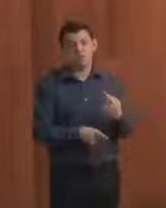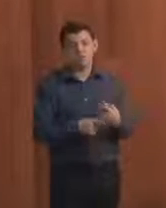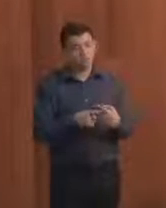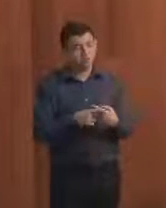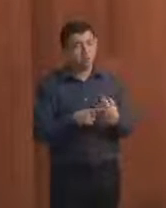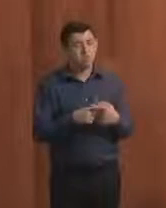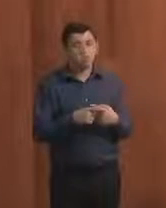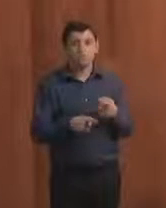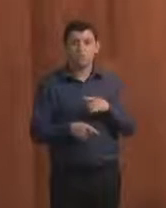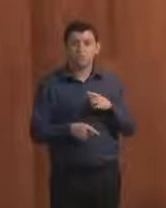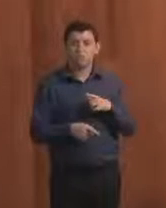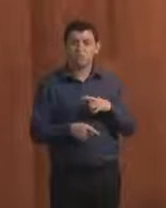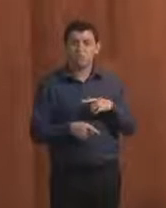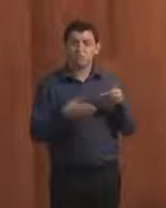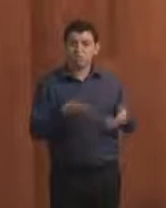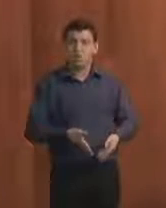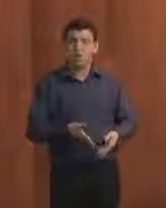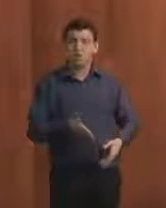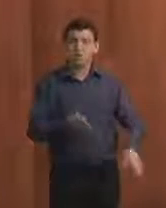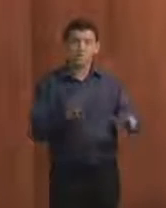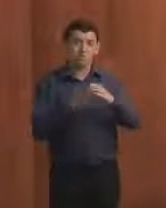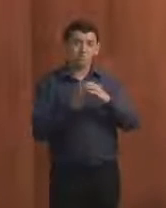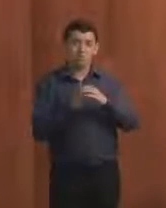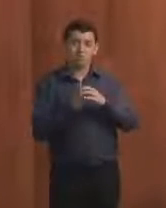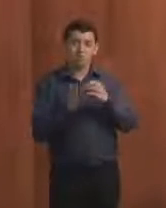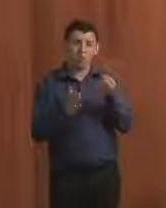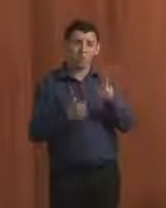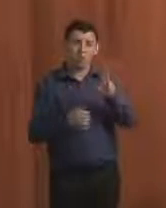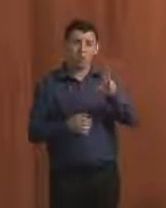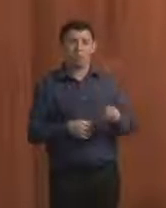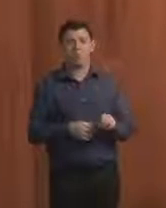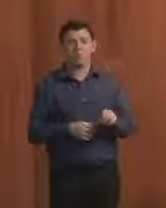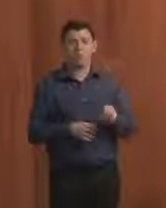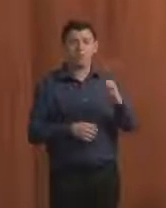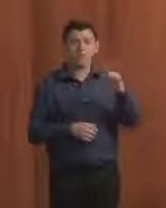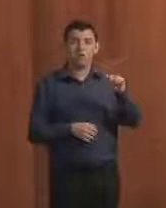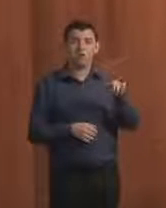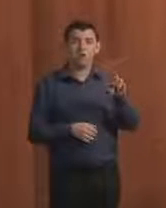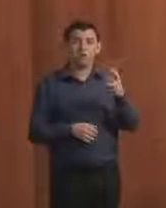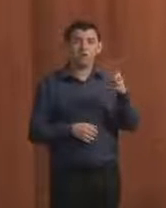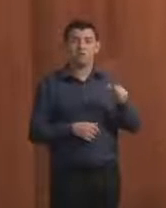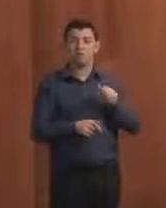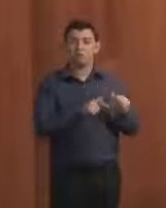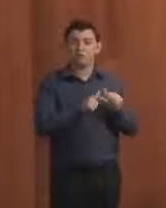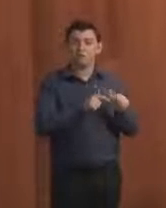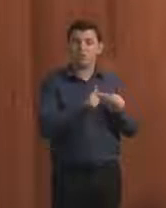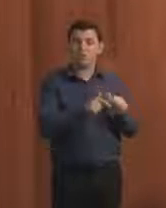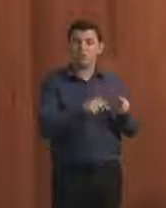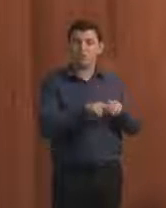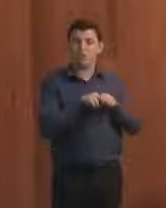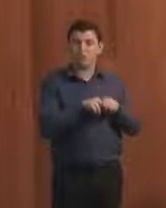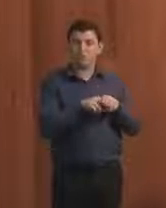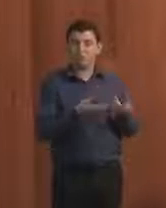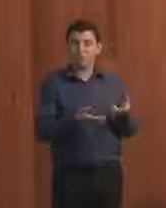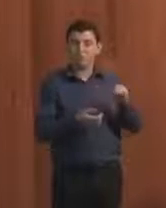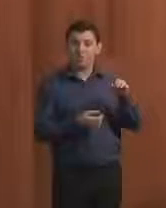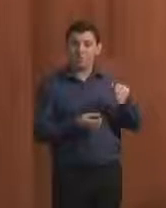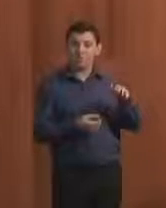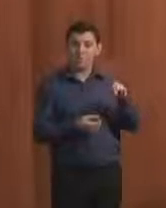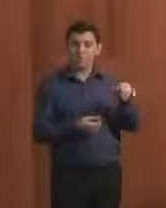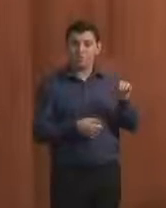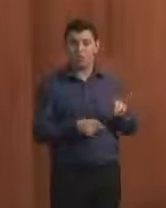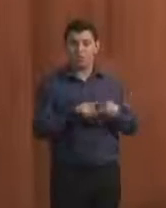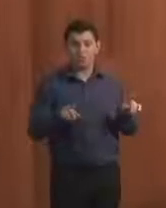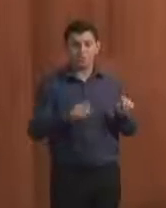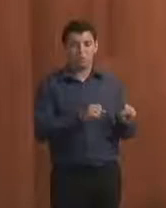concurso público e não de cargos comissionados. Então, um grande debate é quem está fiscalizando isso internamente, possivelmente são pessoas